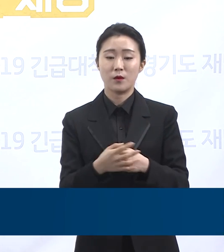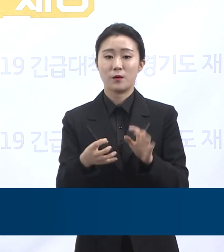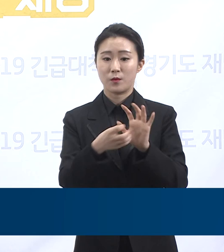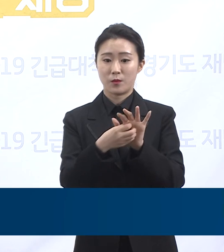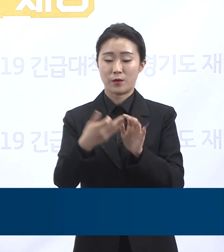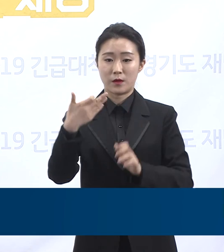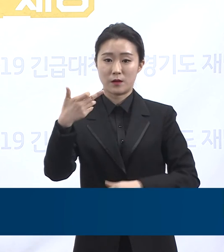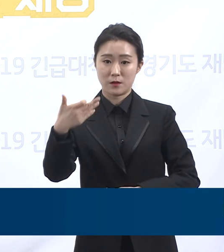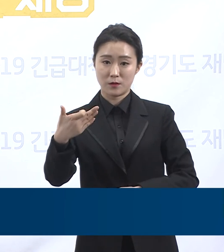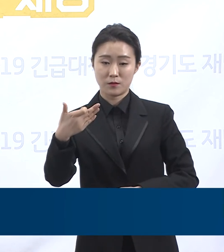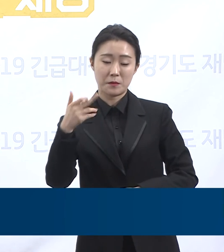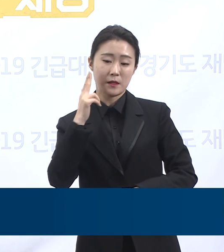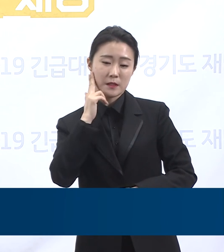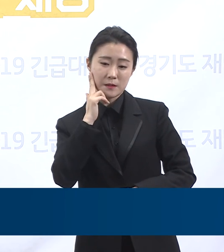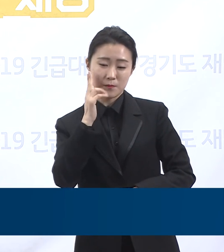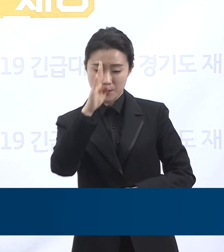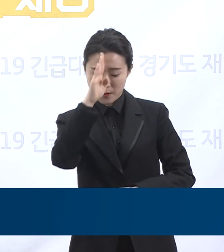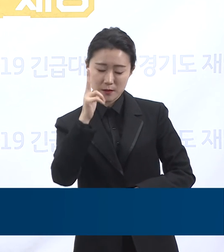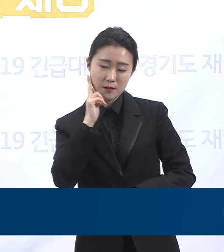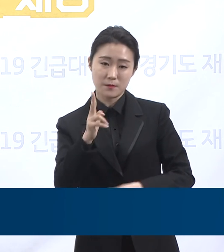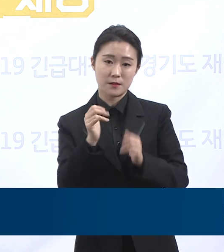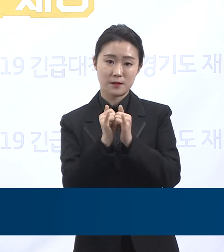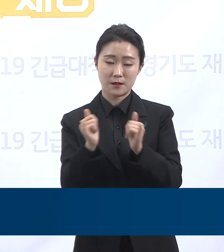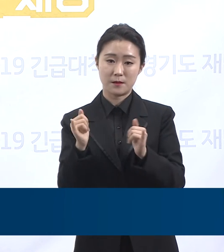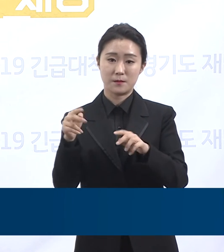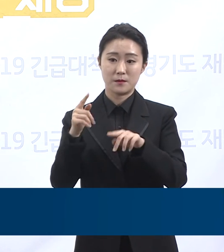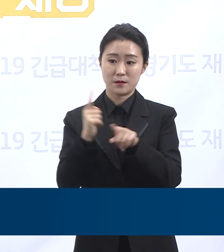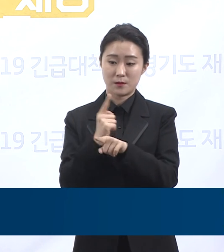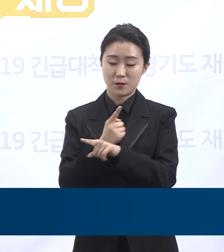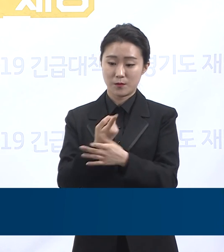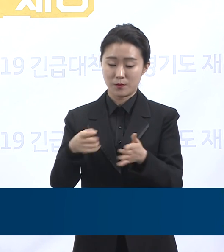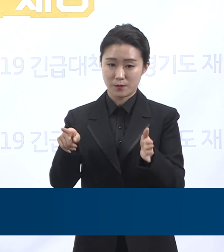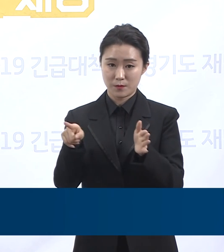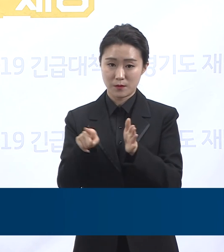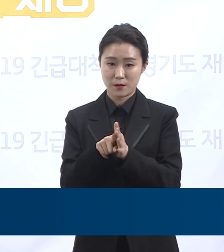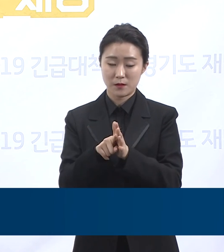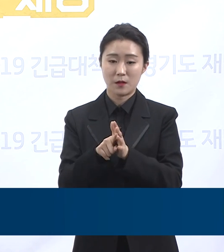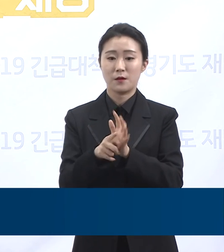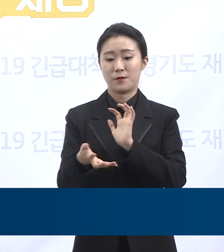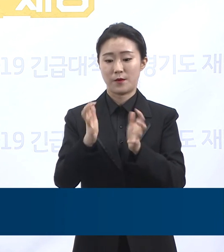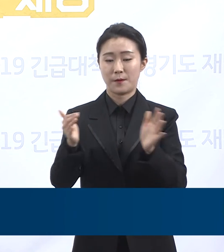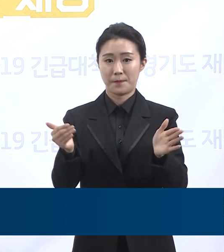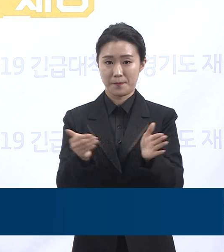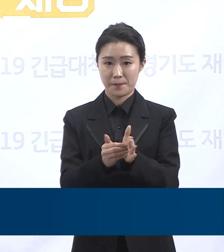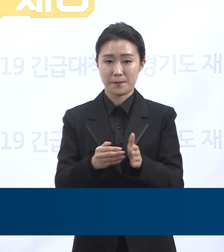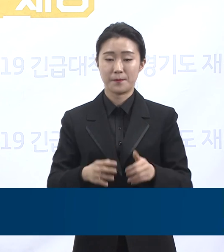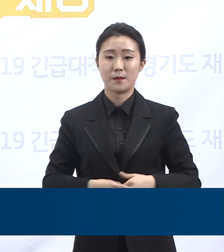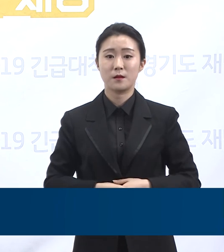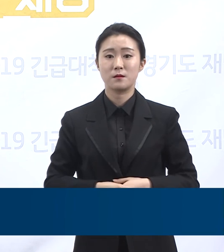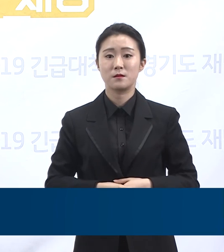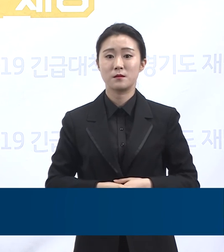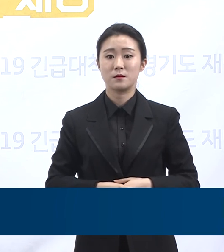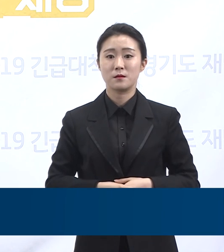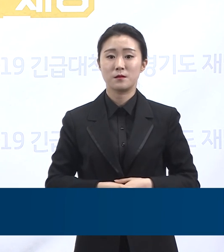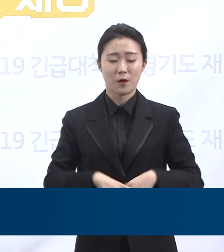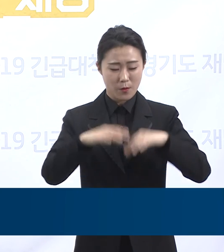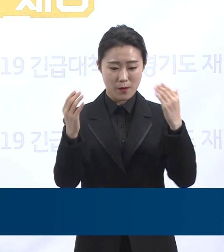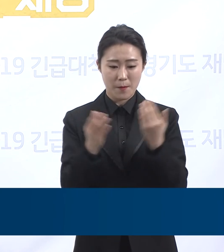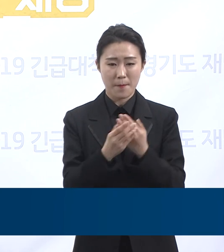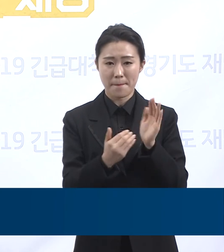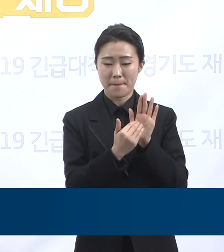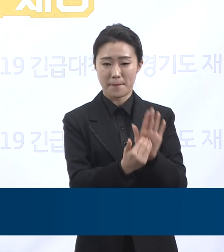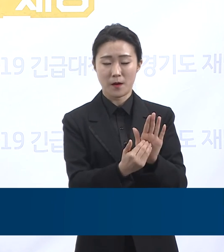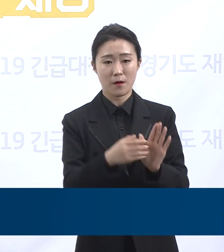전 세계적으로 감염병이 유행하는 현 상황에 감염원 원천 봉쇄가 불가능한 경우에는 확산 감소와 피해